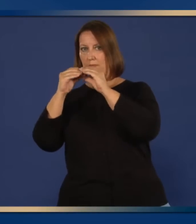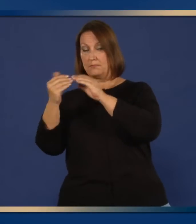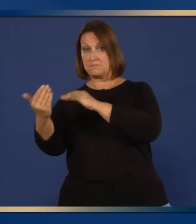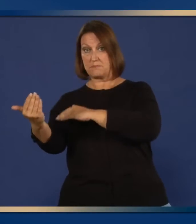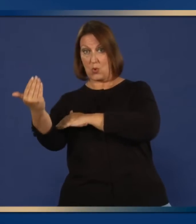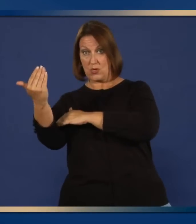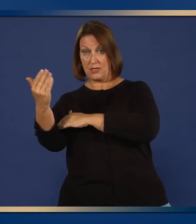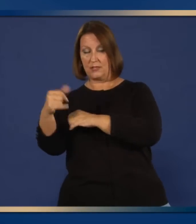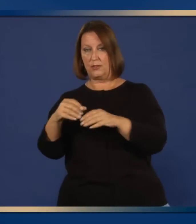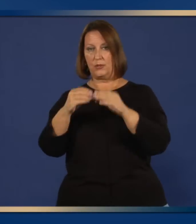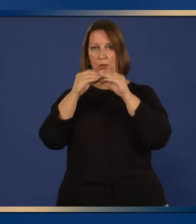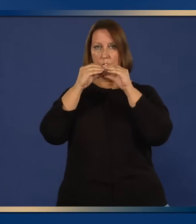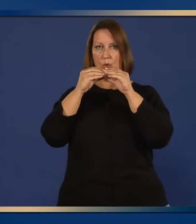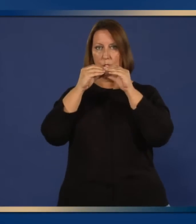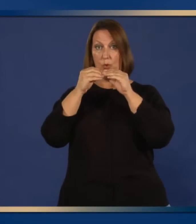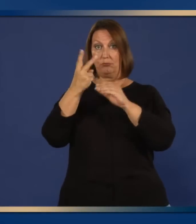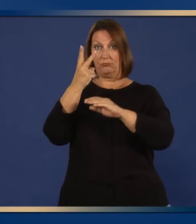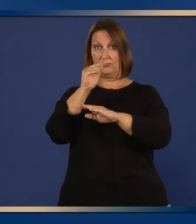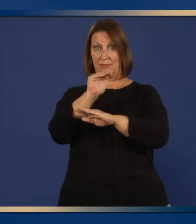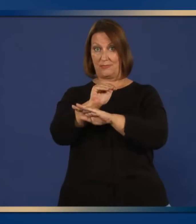día durante 5 días.